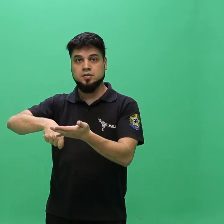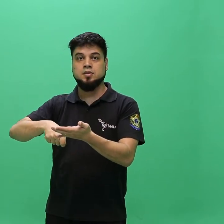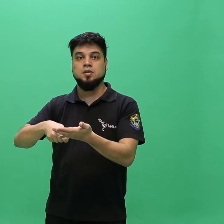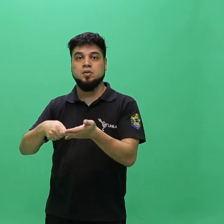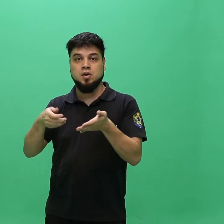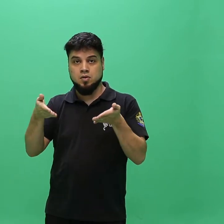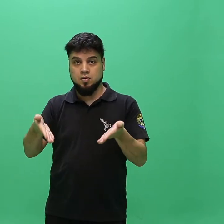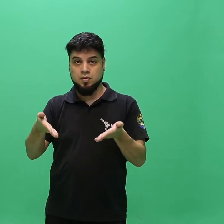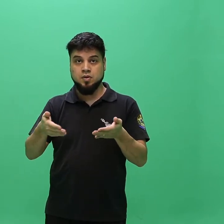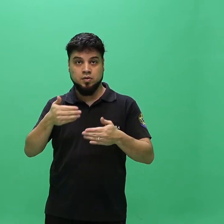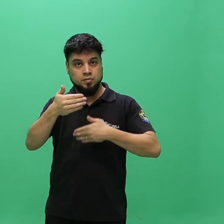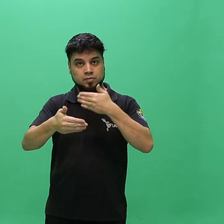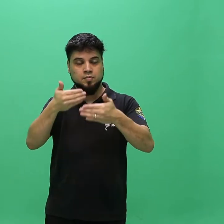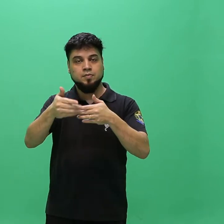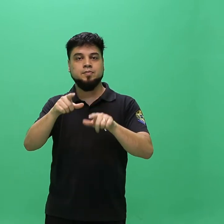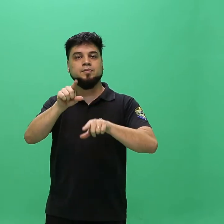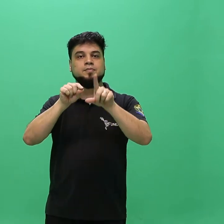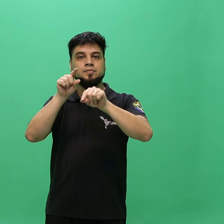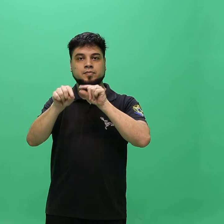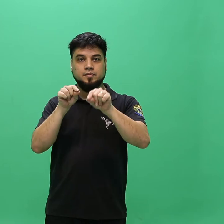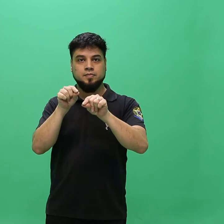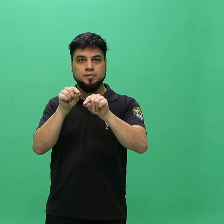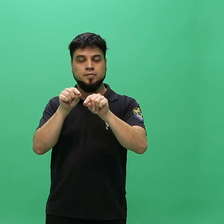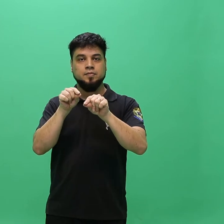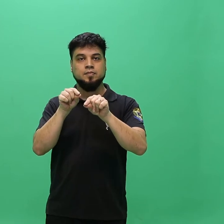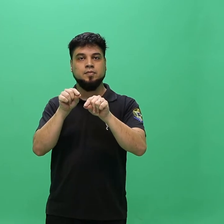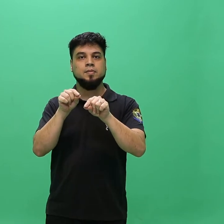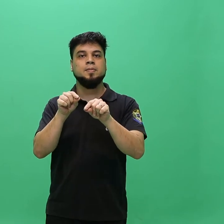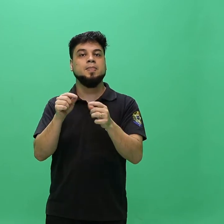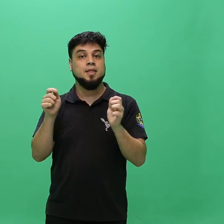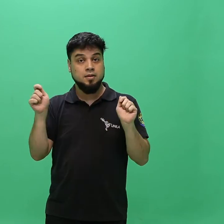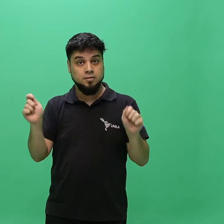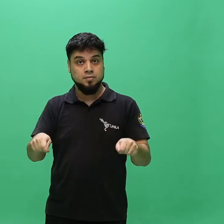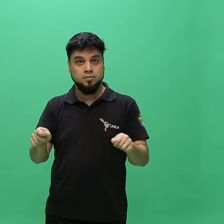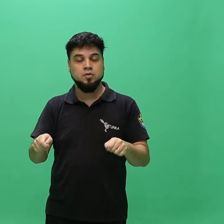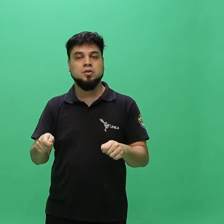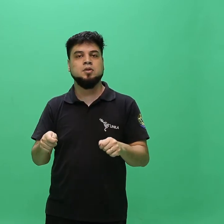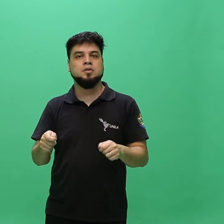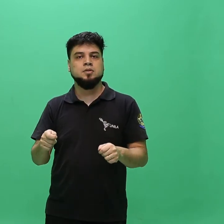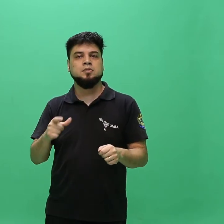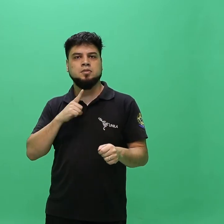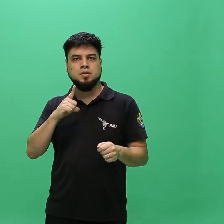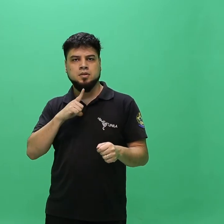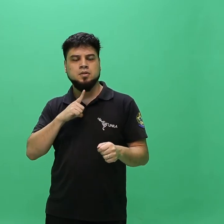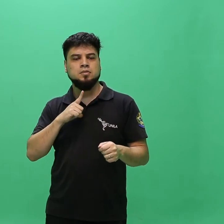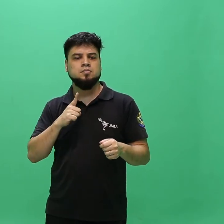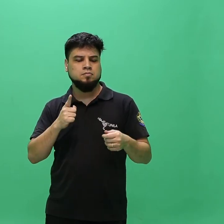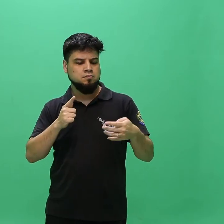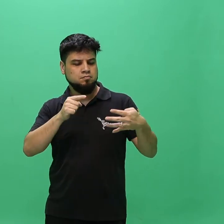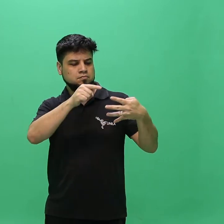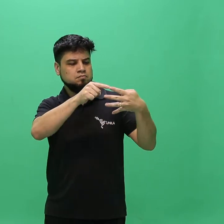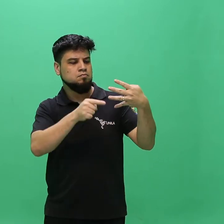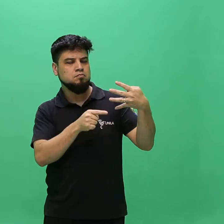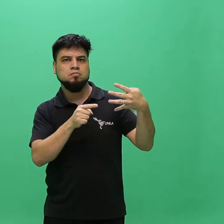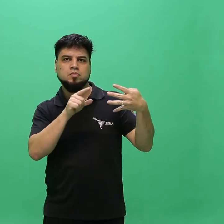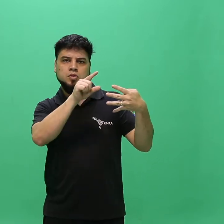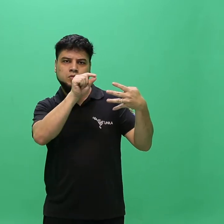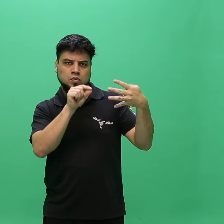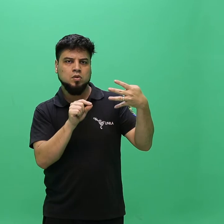o candidato que se submeter à inscrição ao processo seletivo poderá concorrer em mais de uma